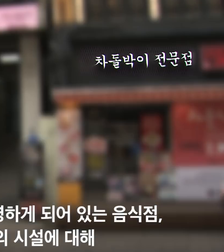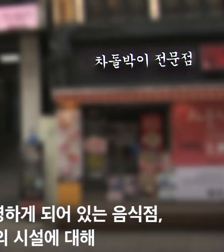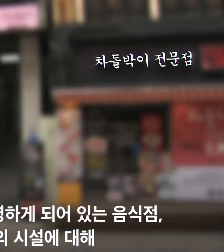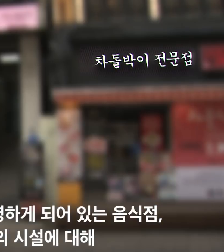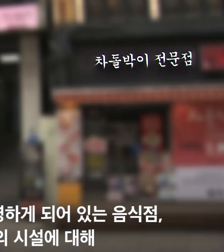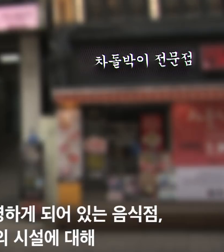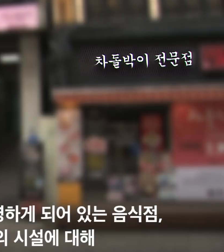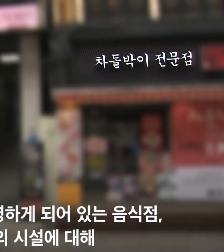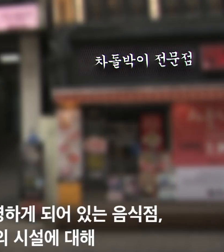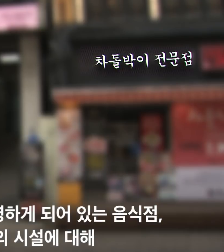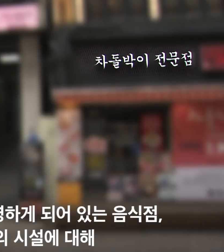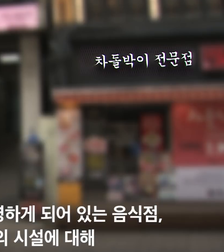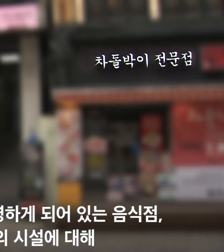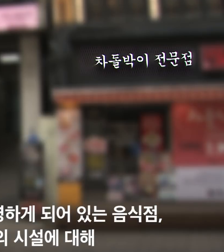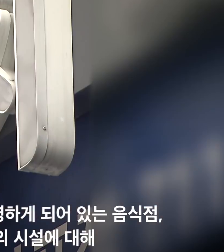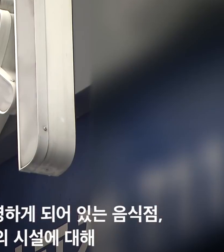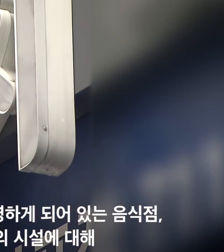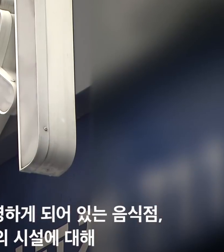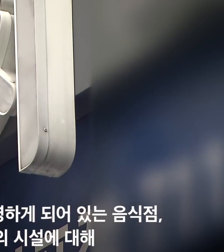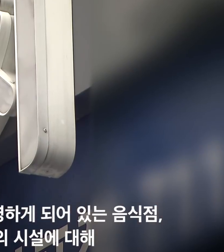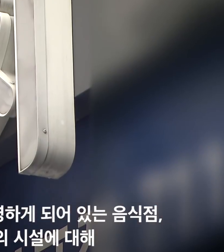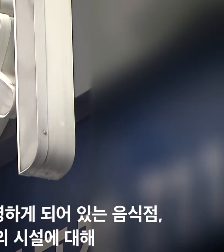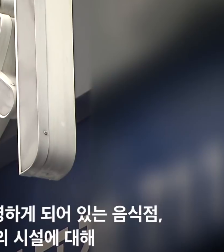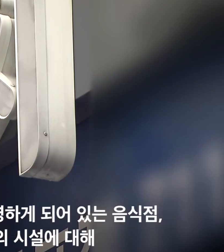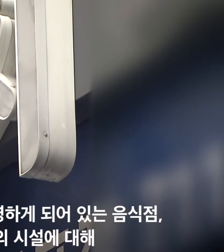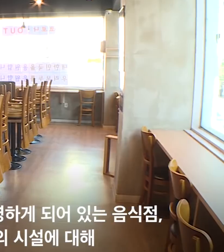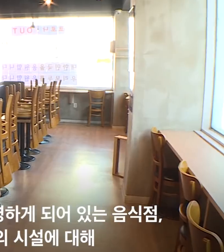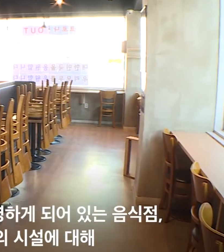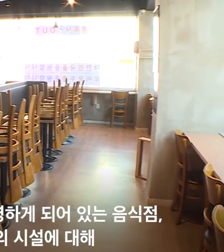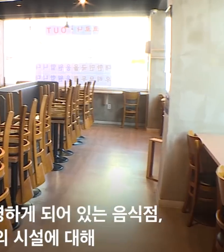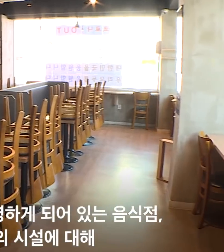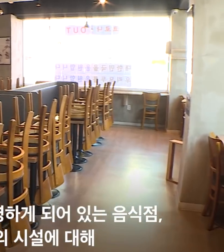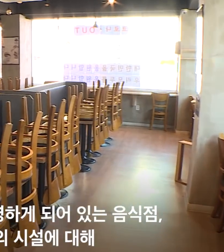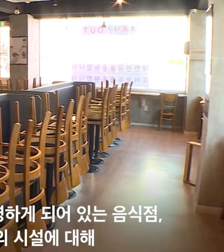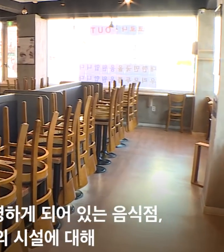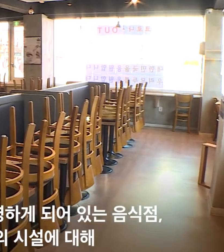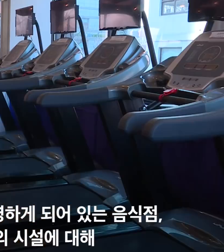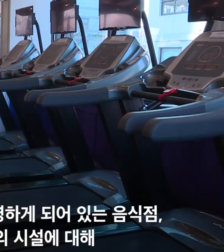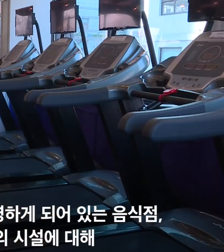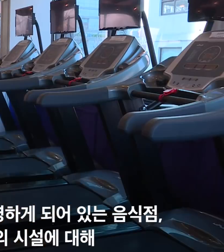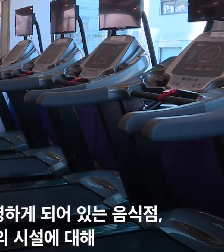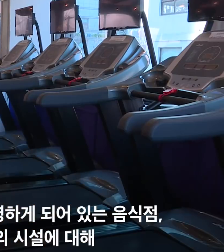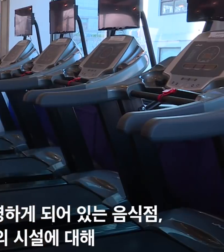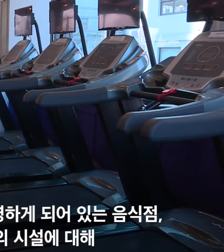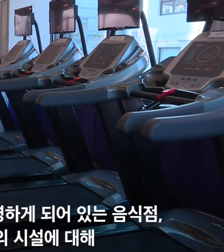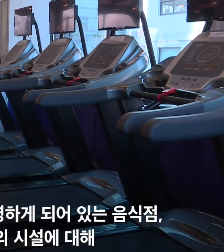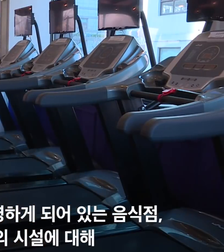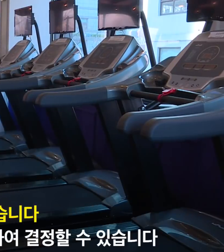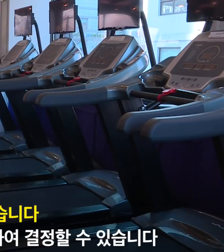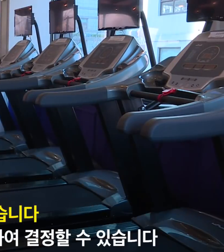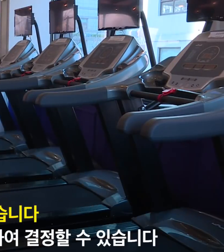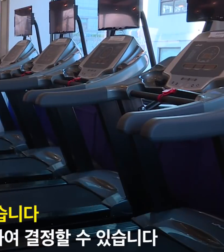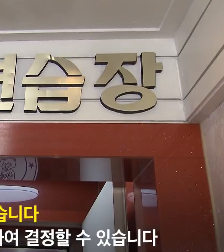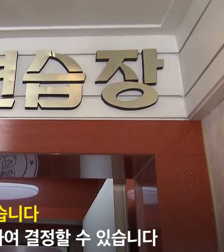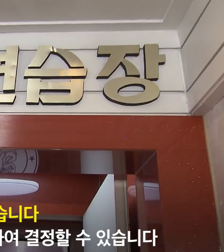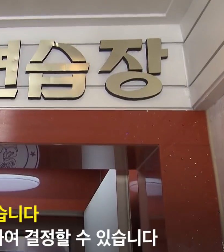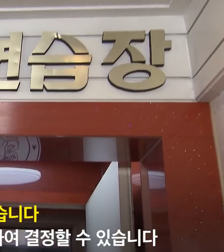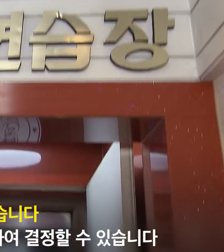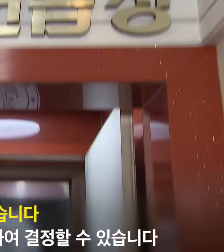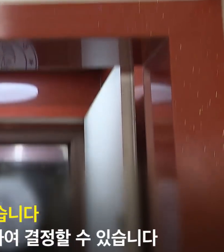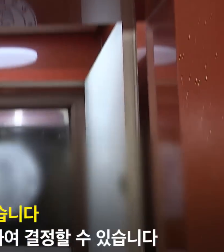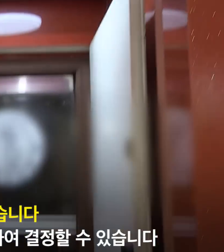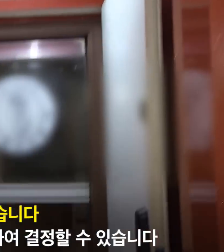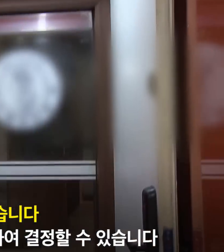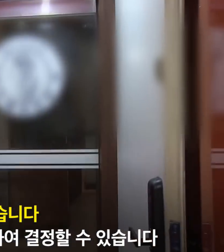음식점, 카페, 실내체육시설, 노래연습장 등의 시설에 대해 22시까지